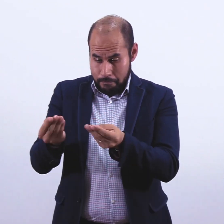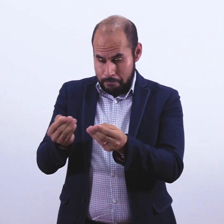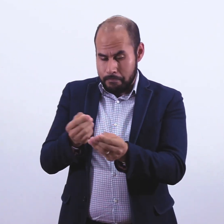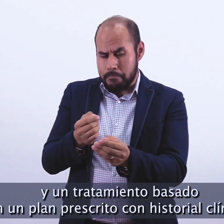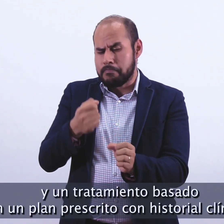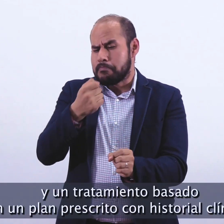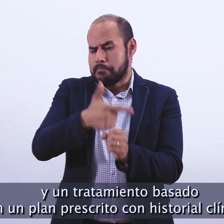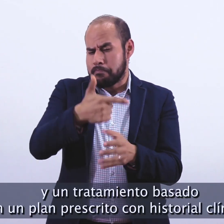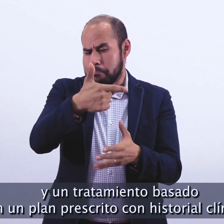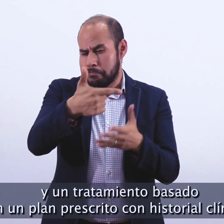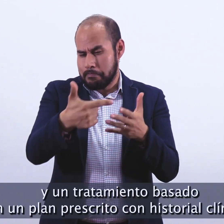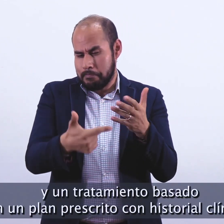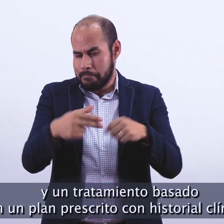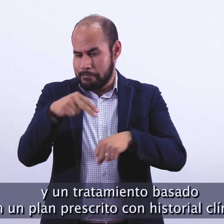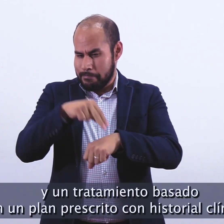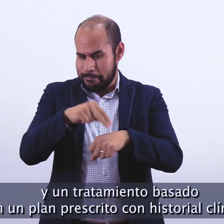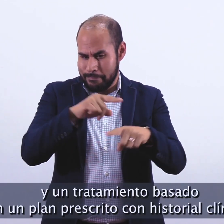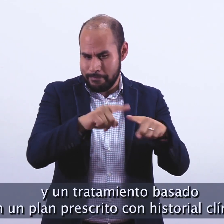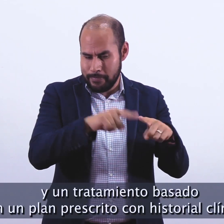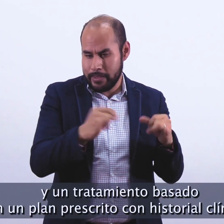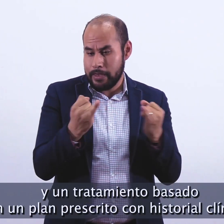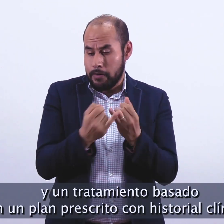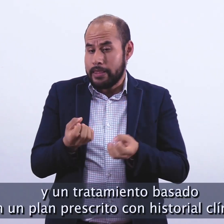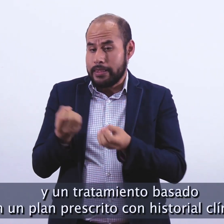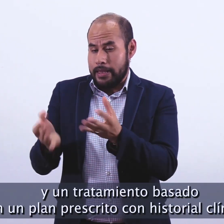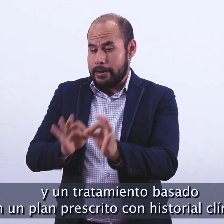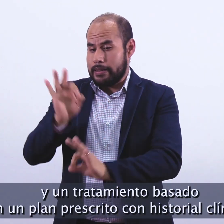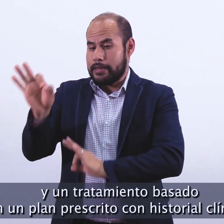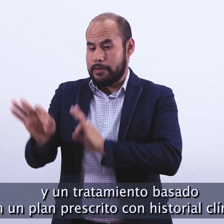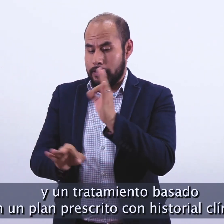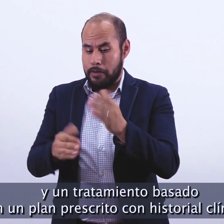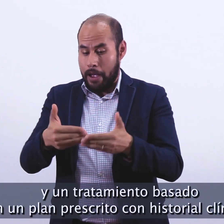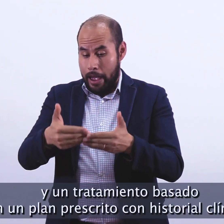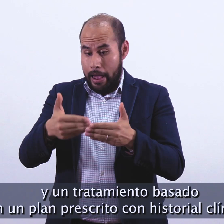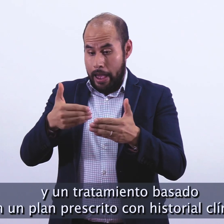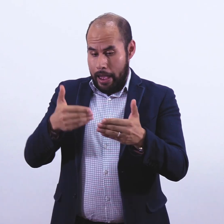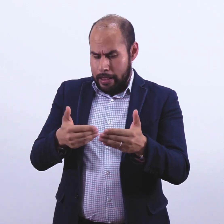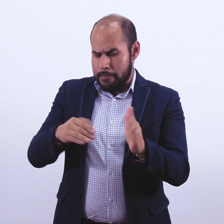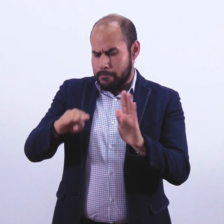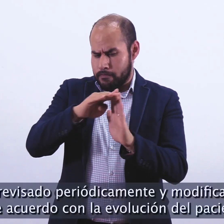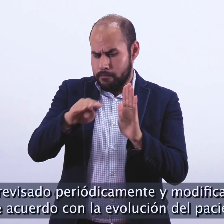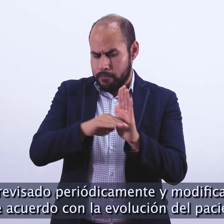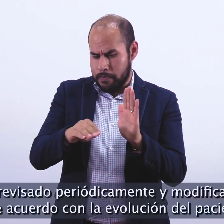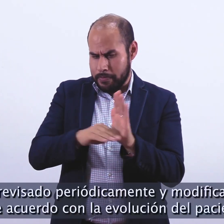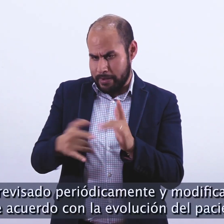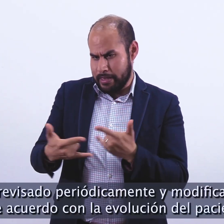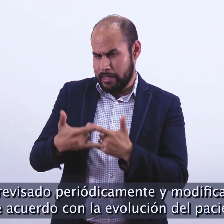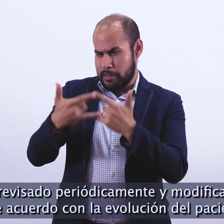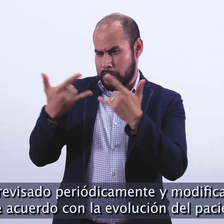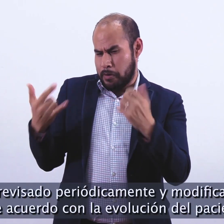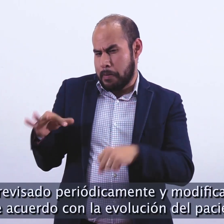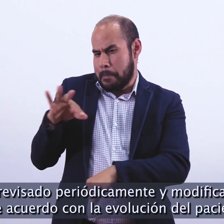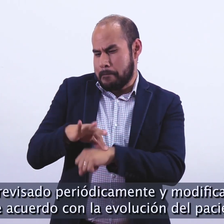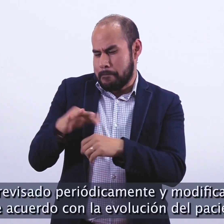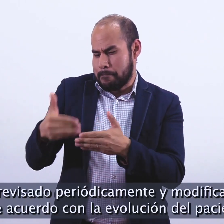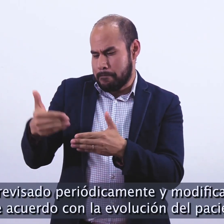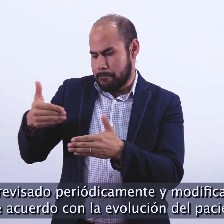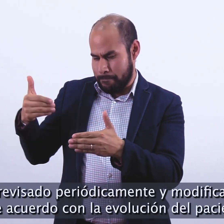y un tratamiento basado en un plan prescrito con historial clínico, revisado periódicamente y modificado de